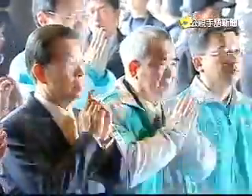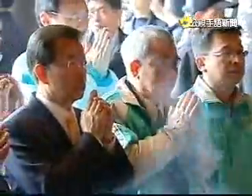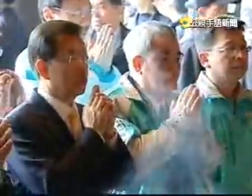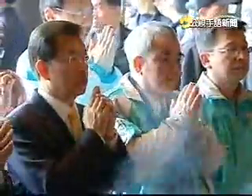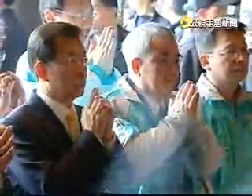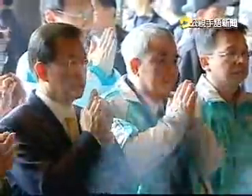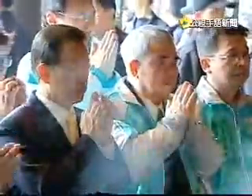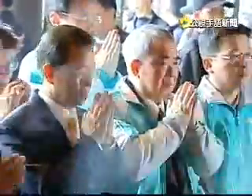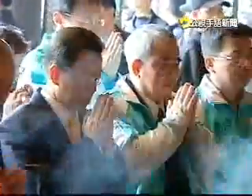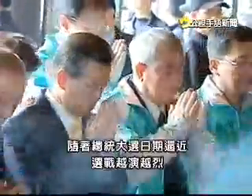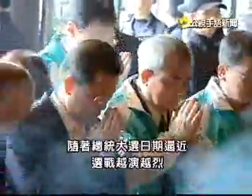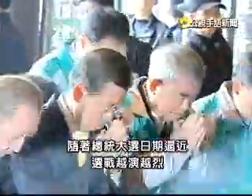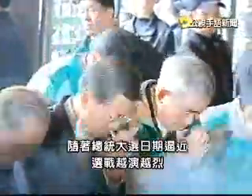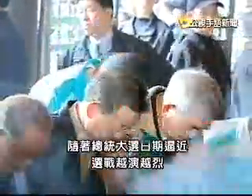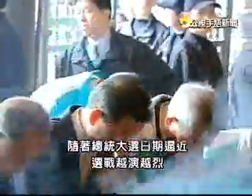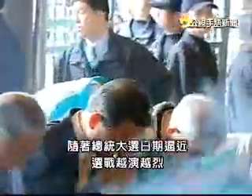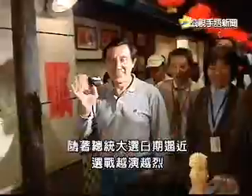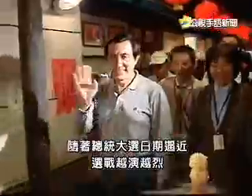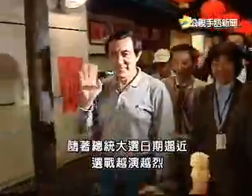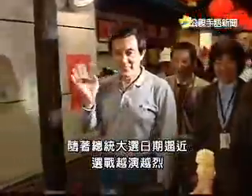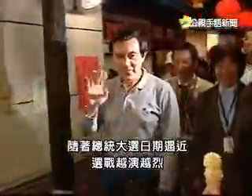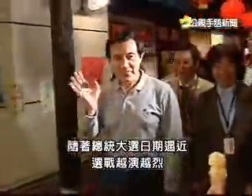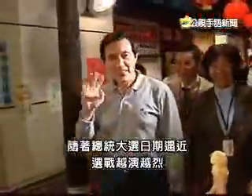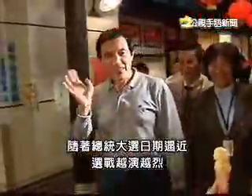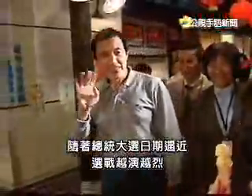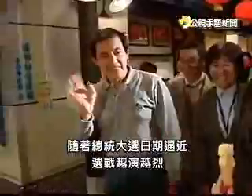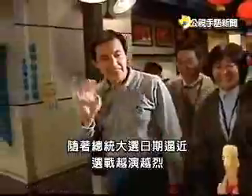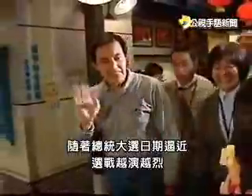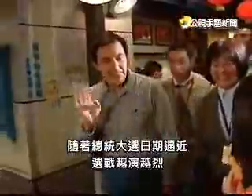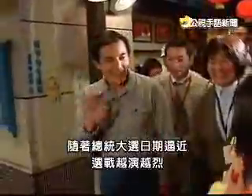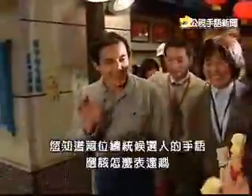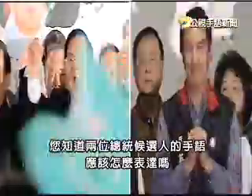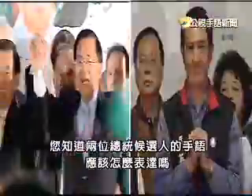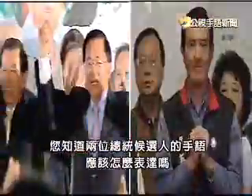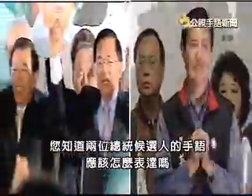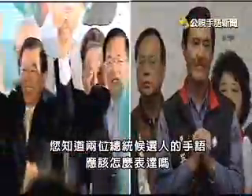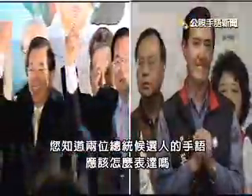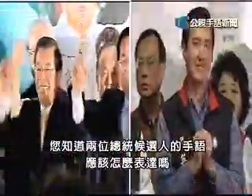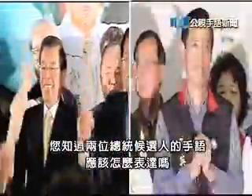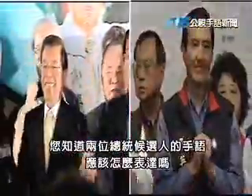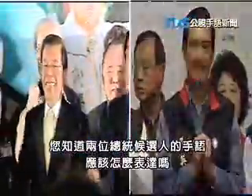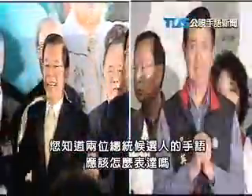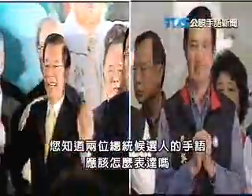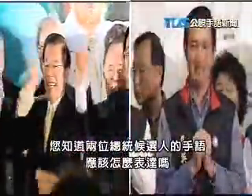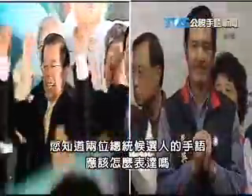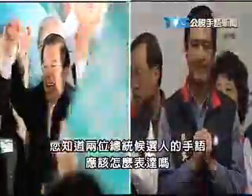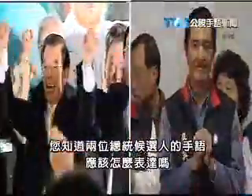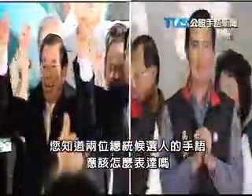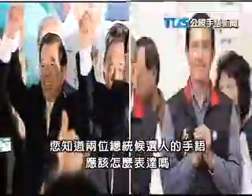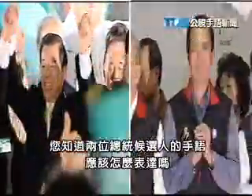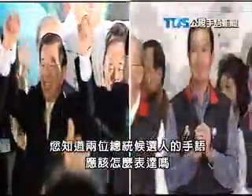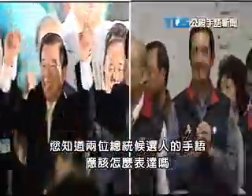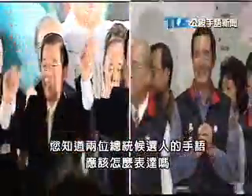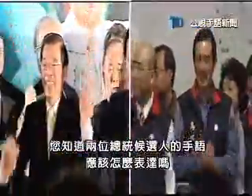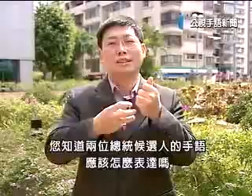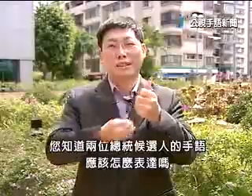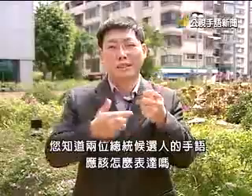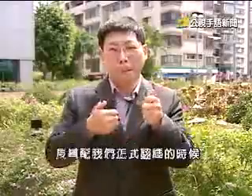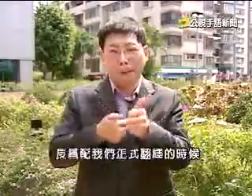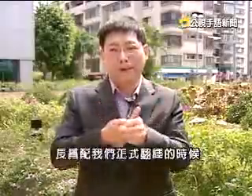随着总统大选日期逼近选战越演越烈你知道两位总统候选人的首语应该怎么表达吗常常配